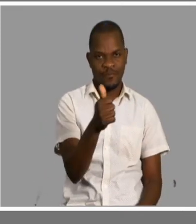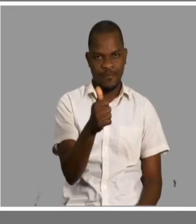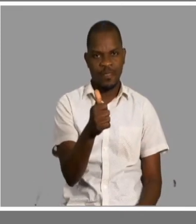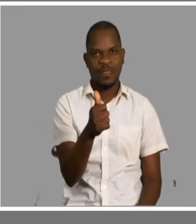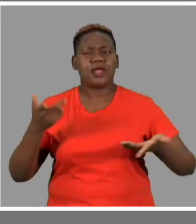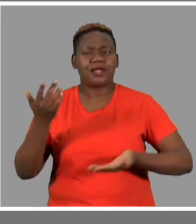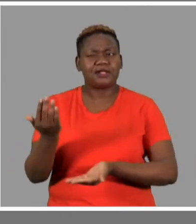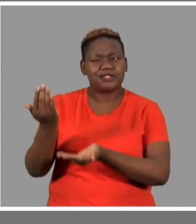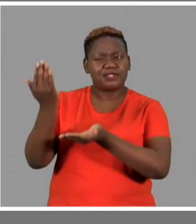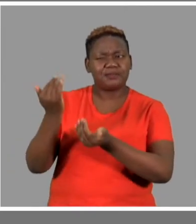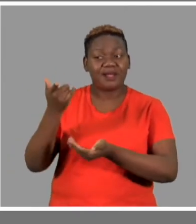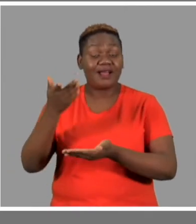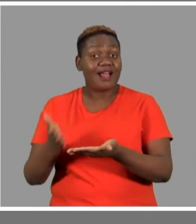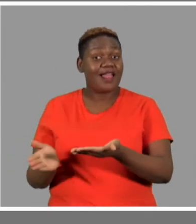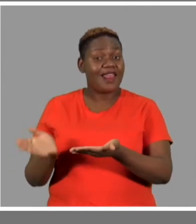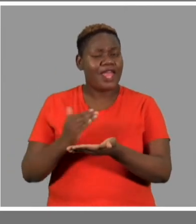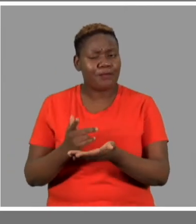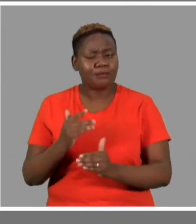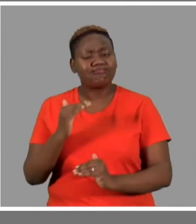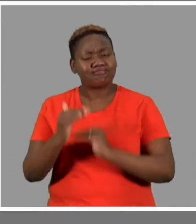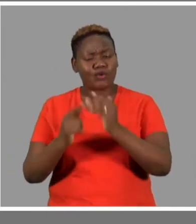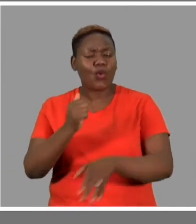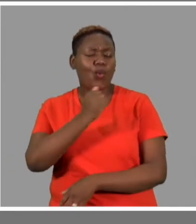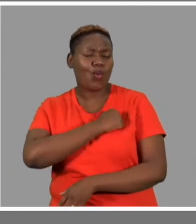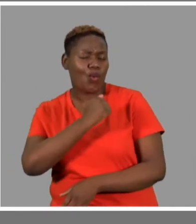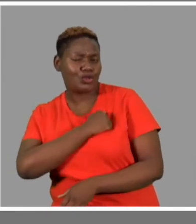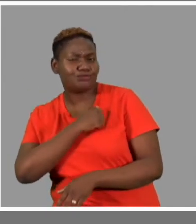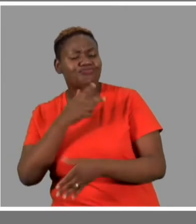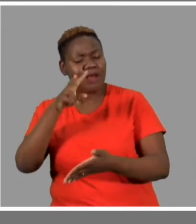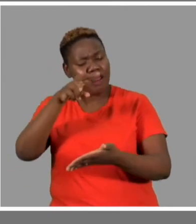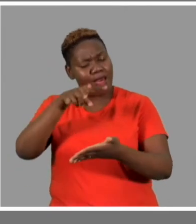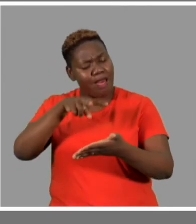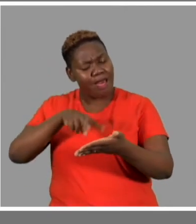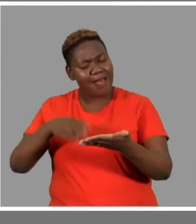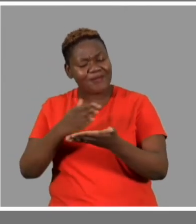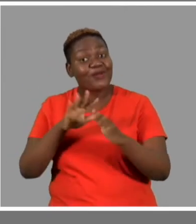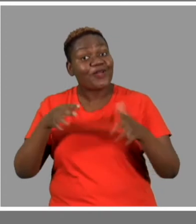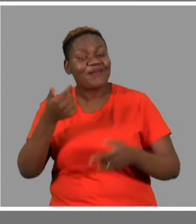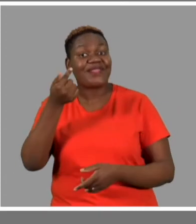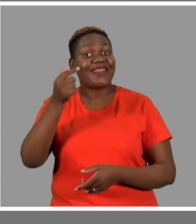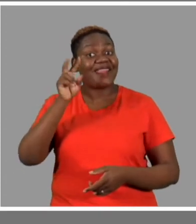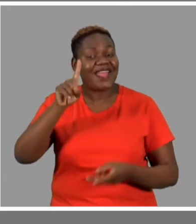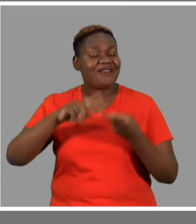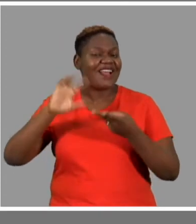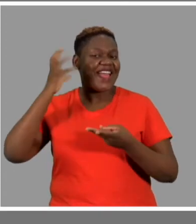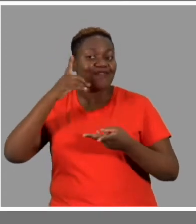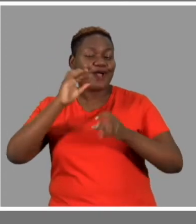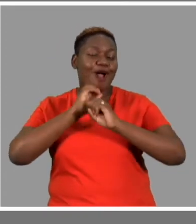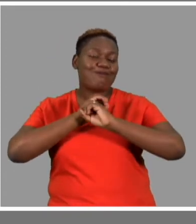Com esta brochura, espera-se preencher o espaço deixado pela rádio e televisão no desenvolvimento do gosto